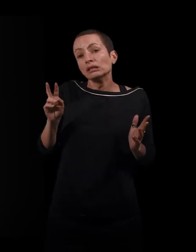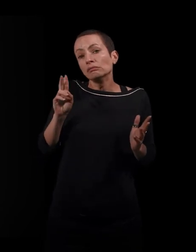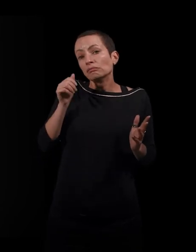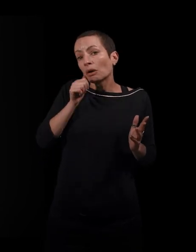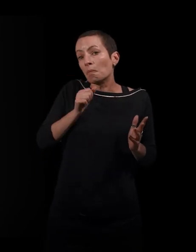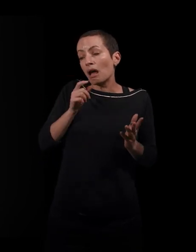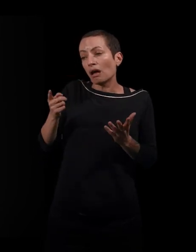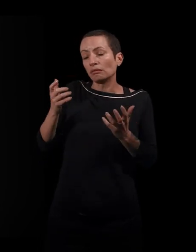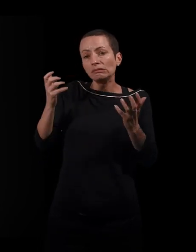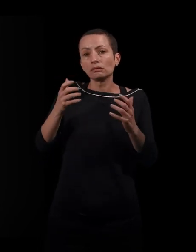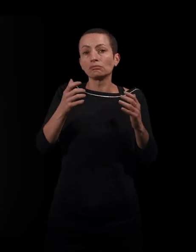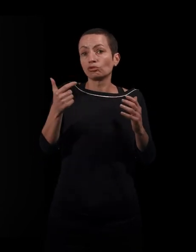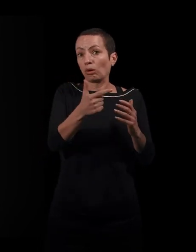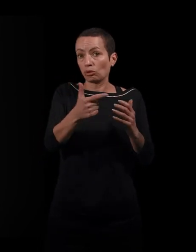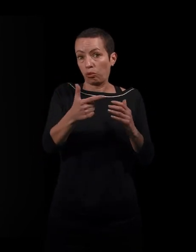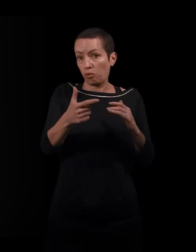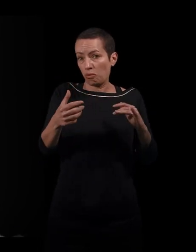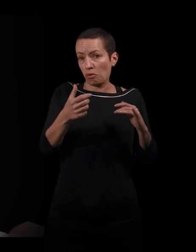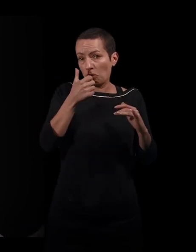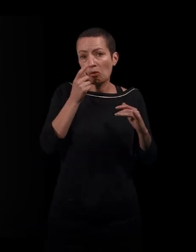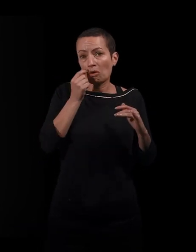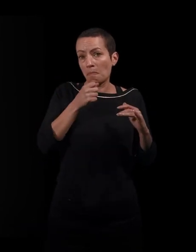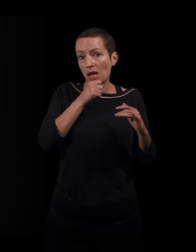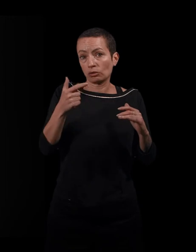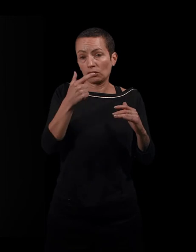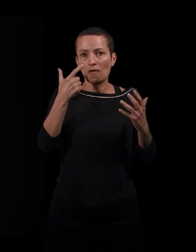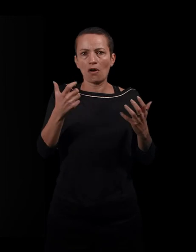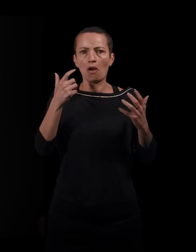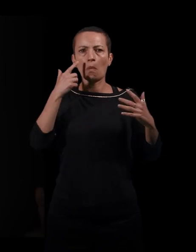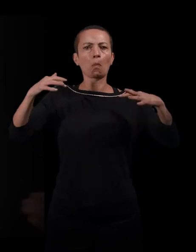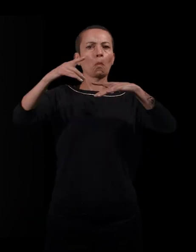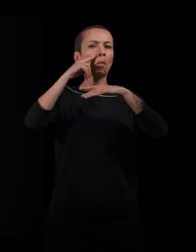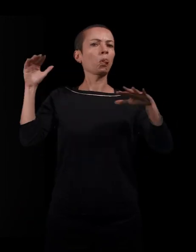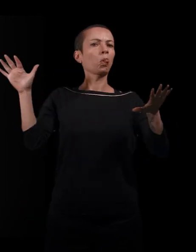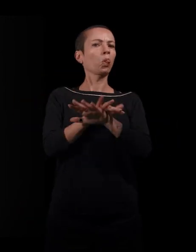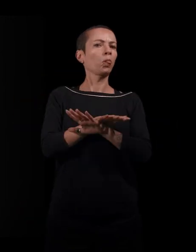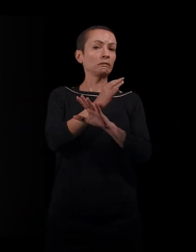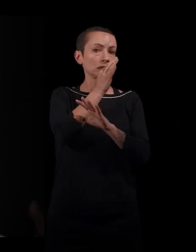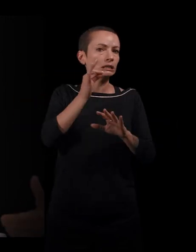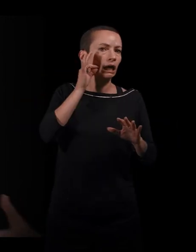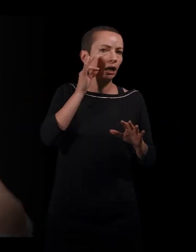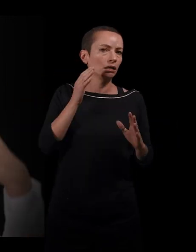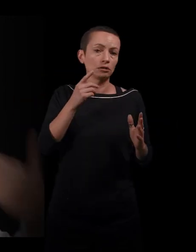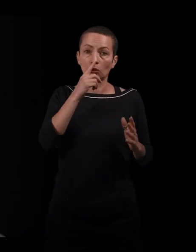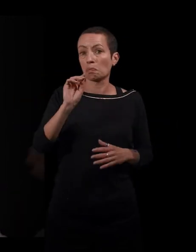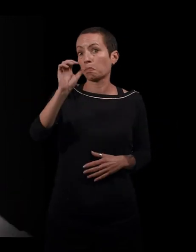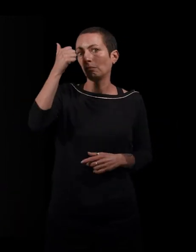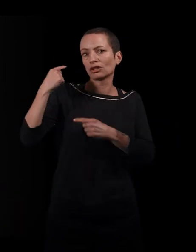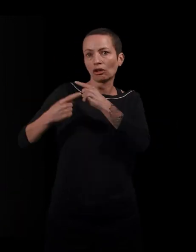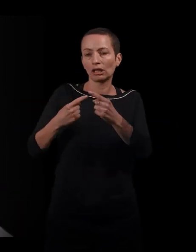grand-père et elle vont vouloir se fondre dans la masse, ne pas faire de vagues. Je pense que la première génération à faire une vague, c'est finalement moi, en écrivant ce livre